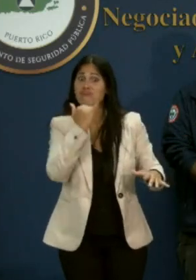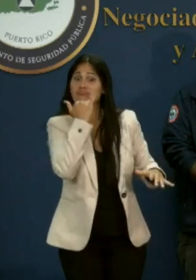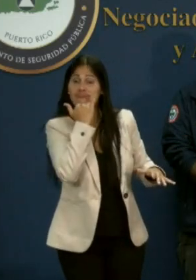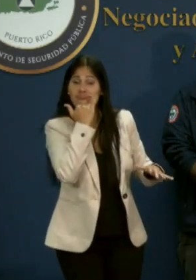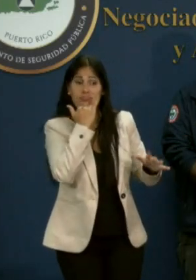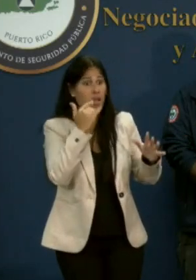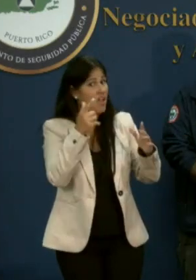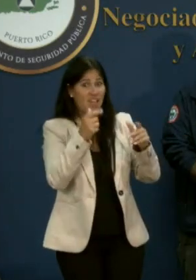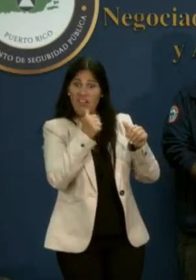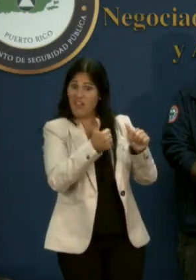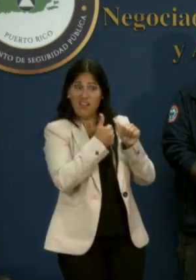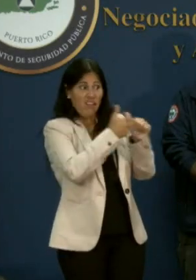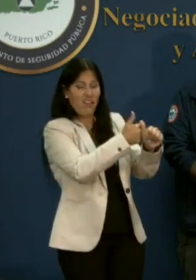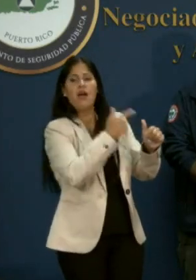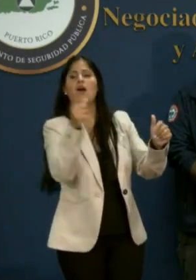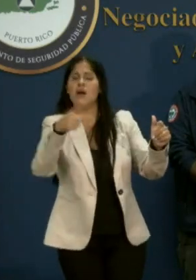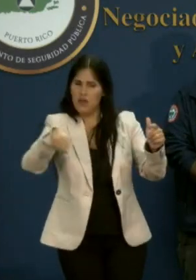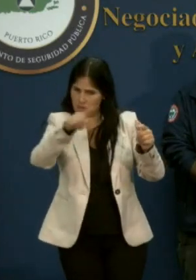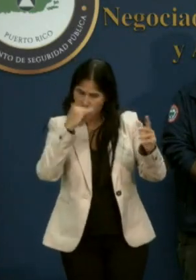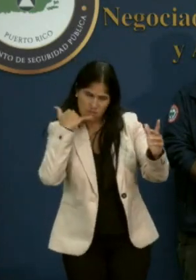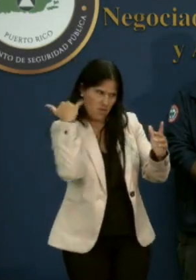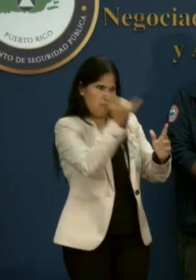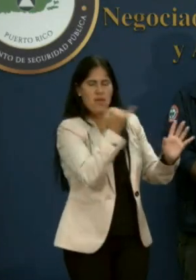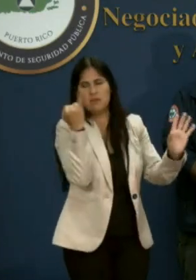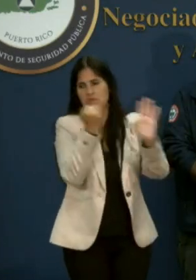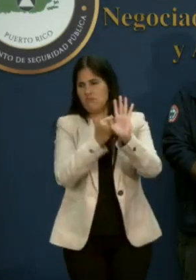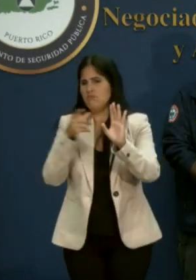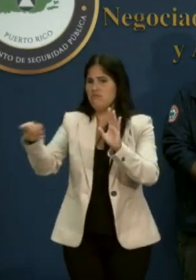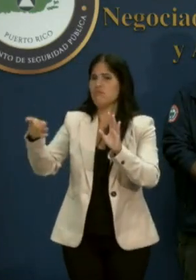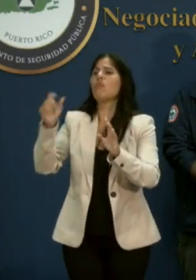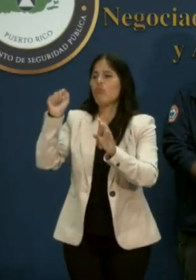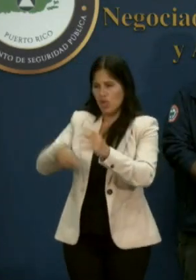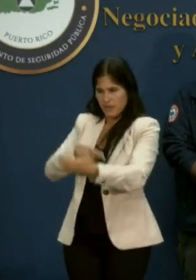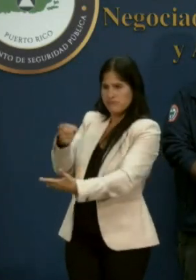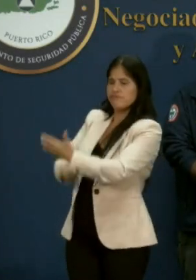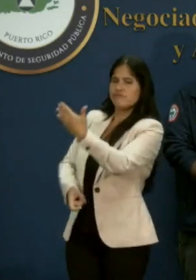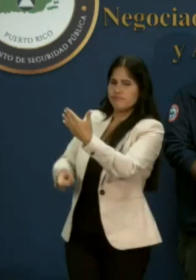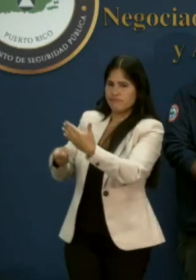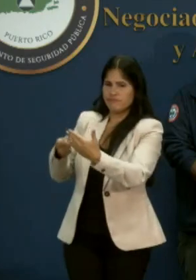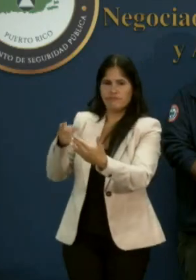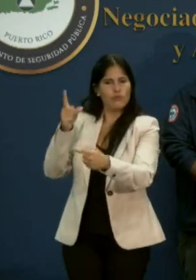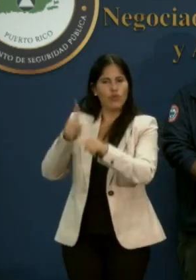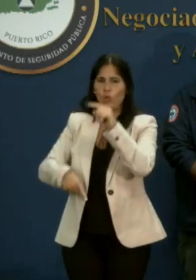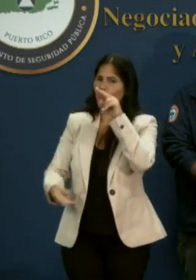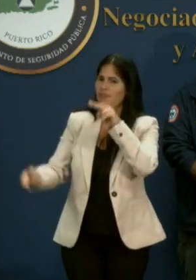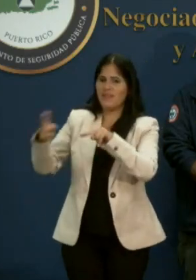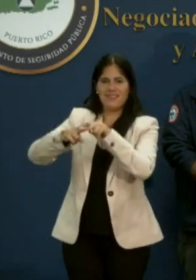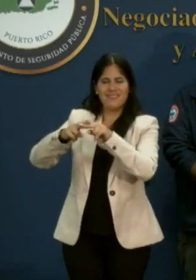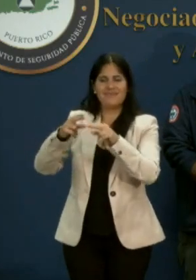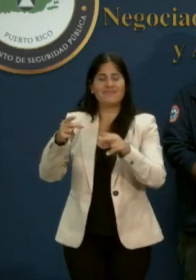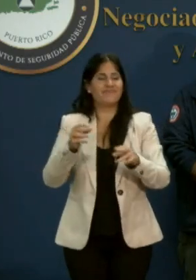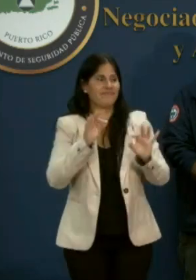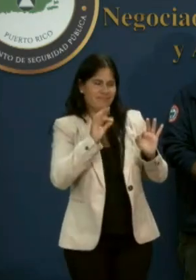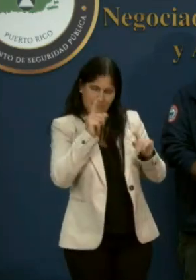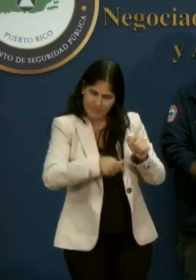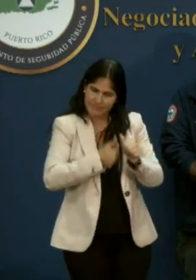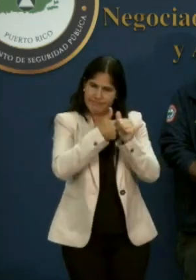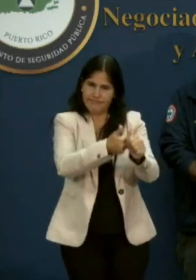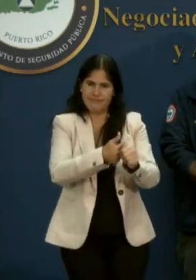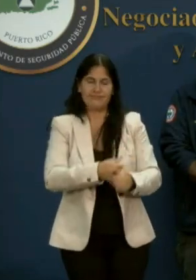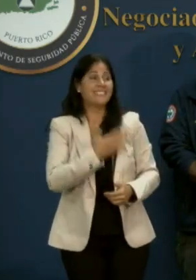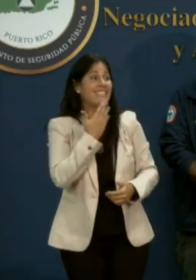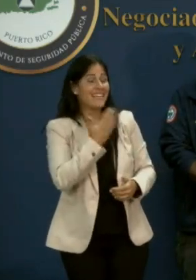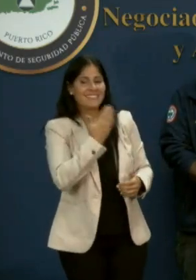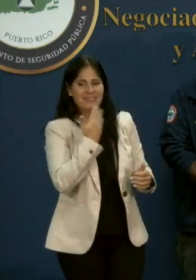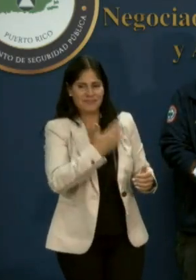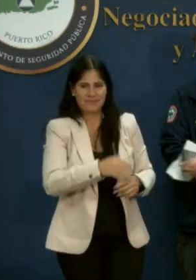nosotros intervenimos inmediatamente, y los vamos a multar y los vamos a caer con todo el peso de la ley. Gracias, Olivero. Telenoticias.